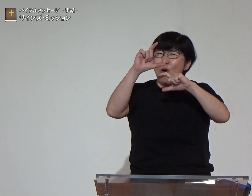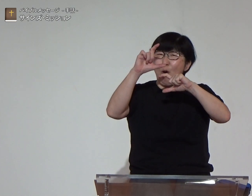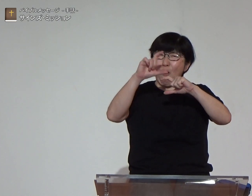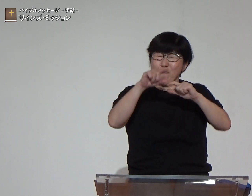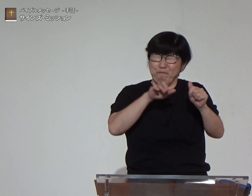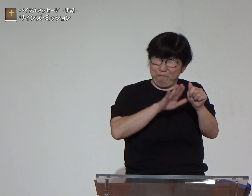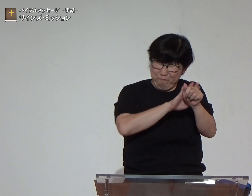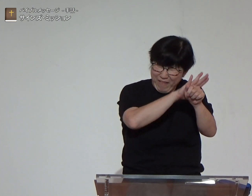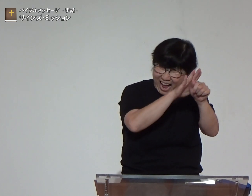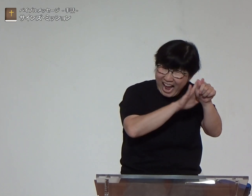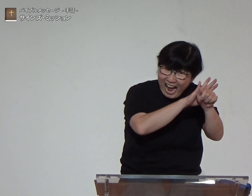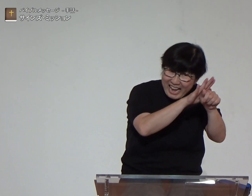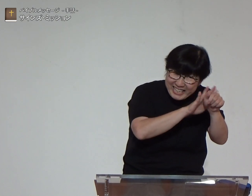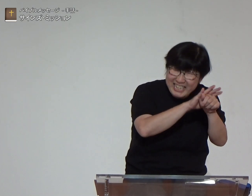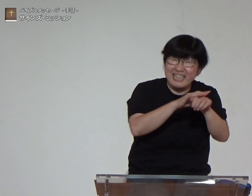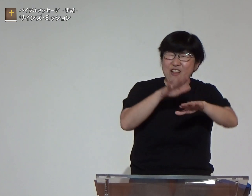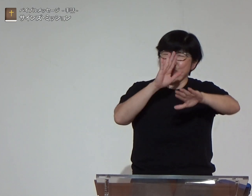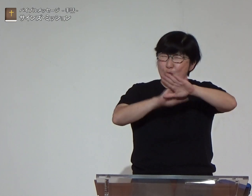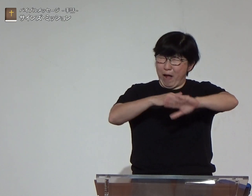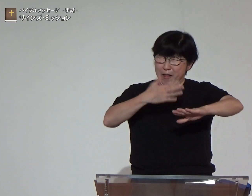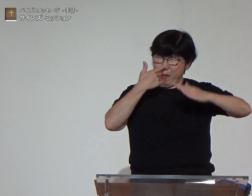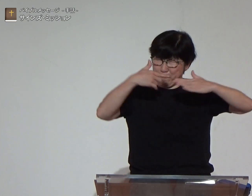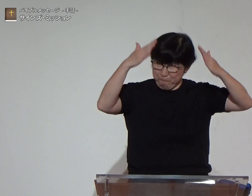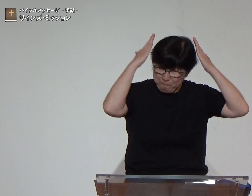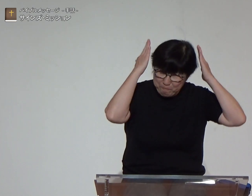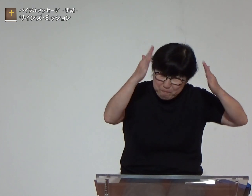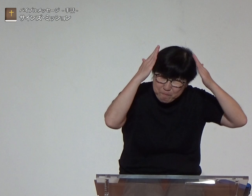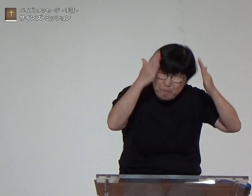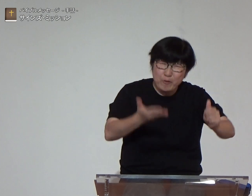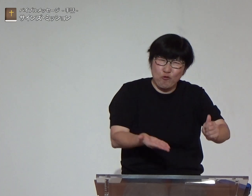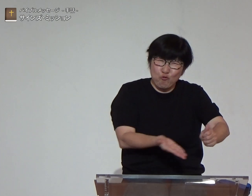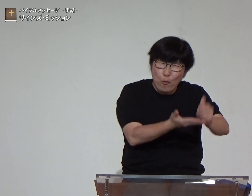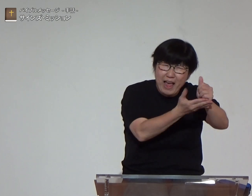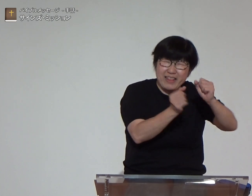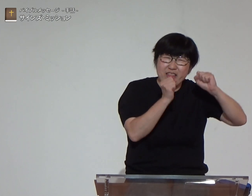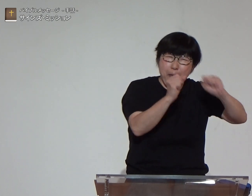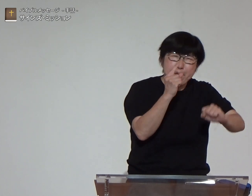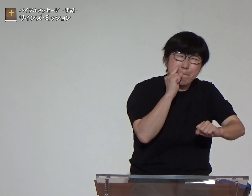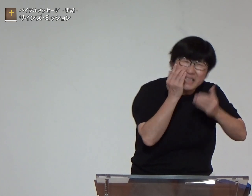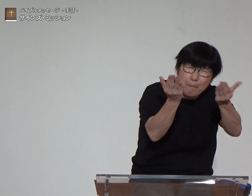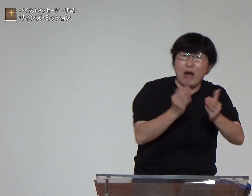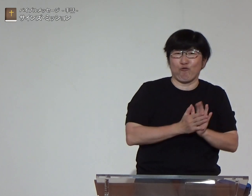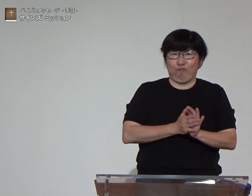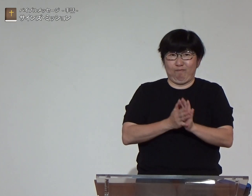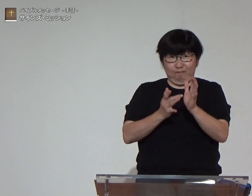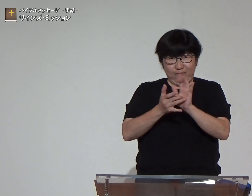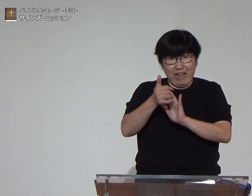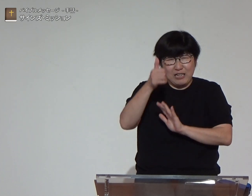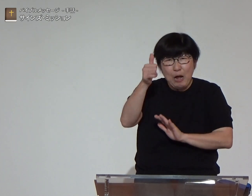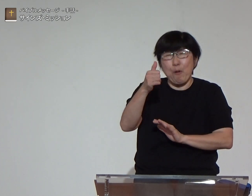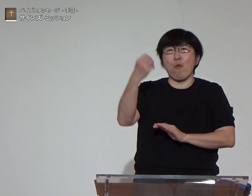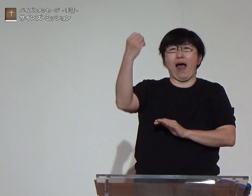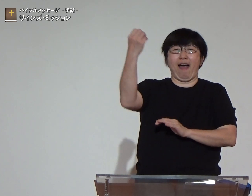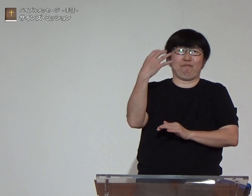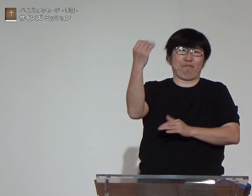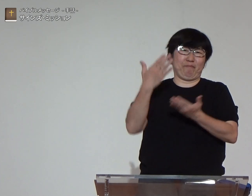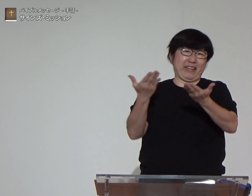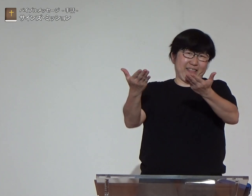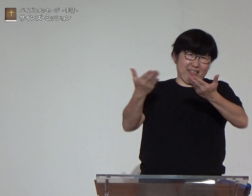もともと愛の手を懸命に差し伸ばしていきましょうと